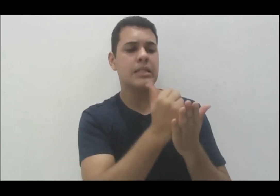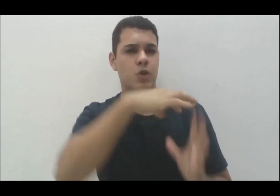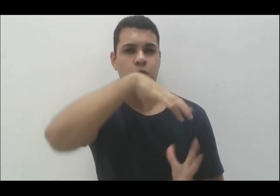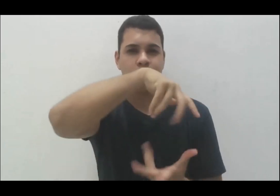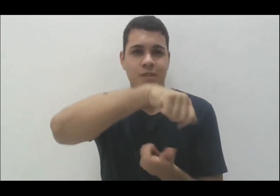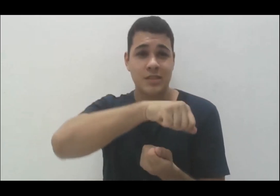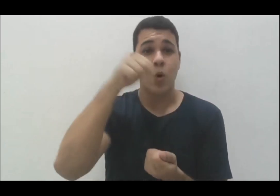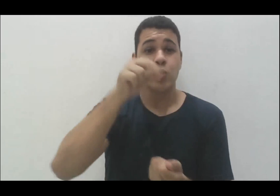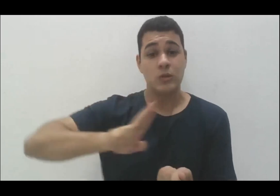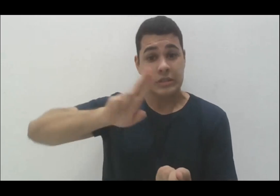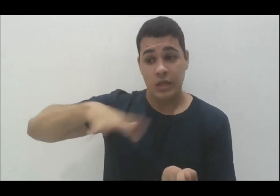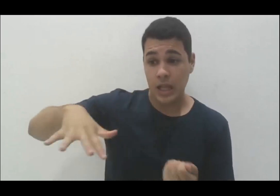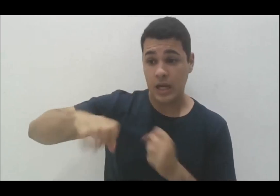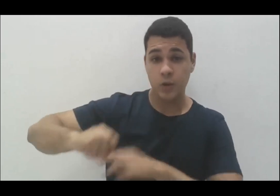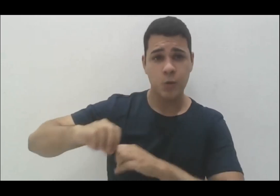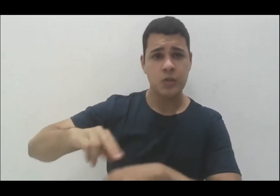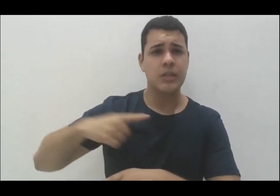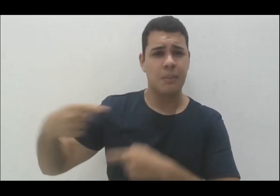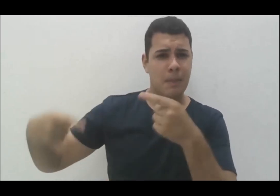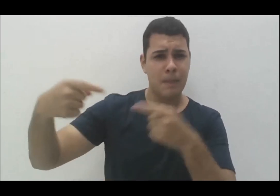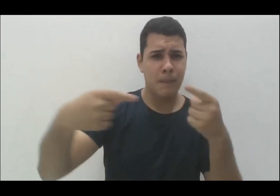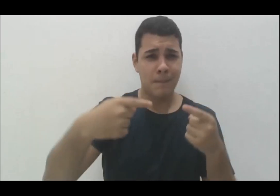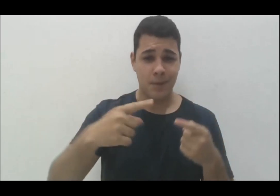tem toda uma discussão no nosso grupo